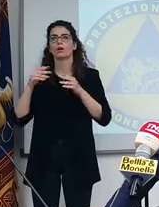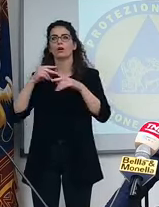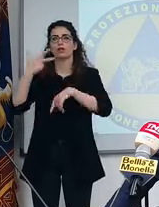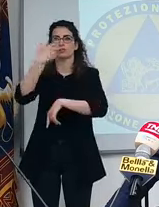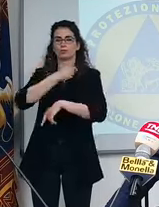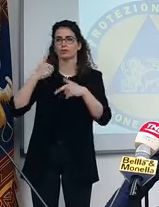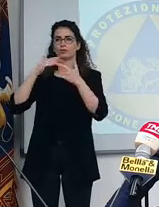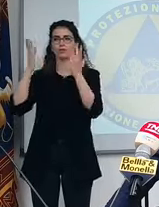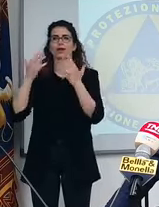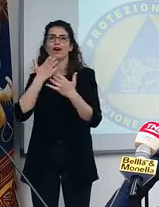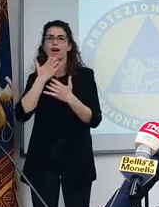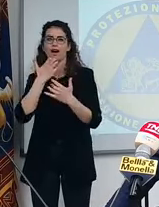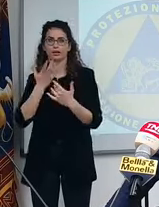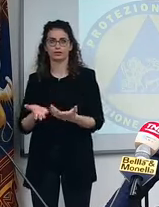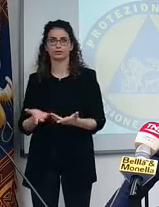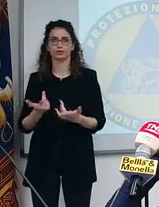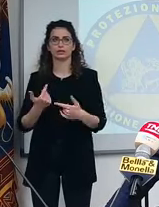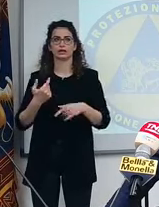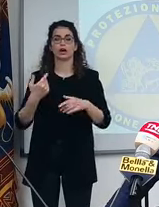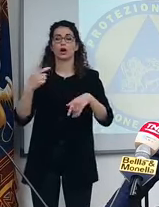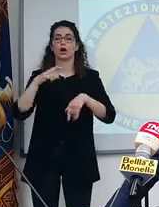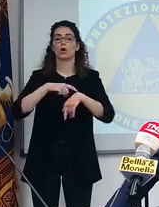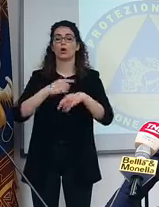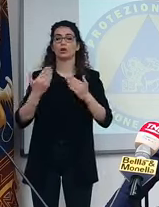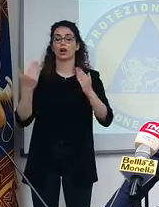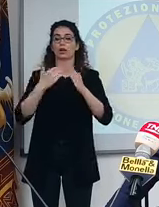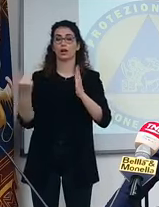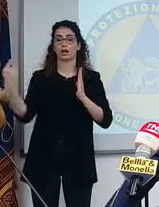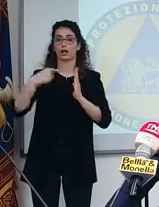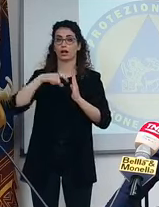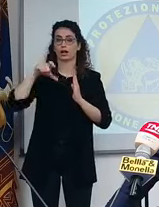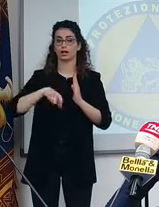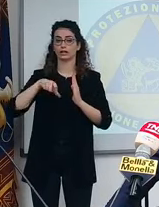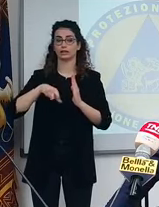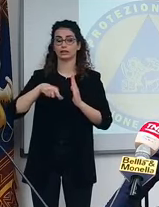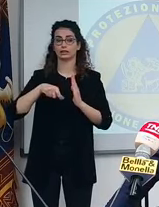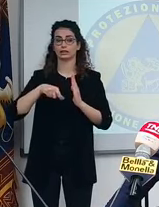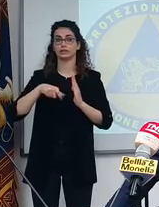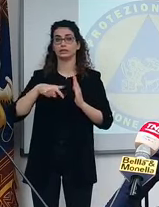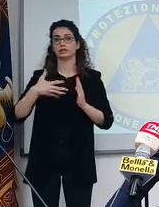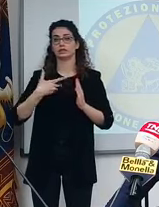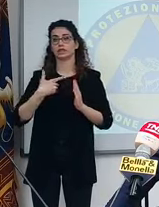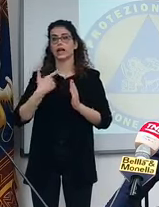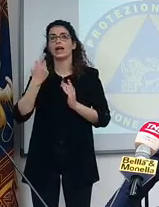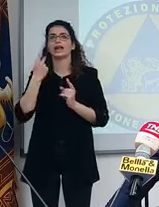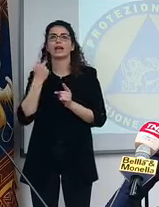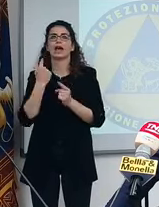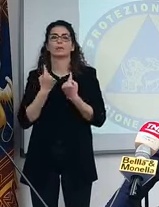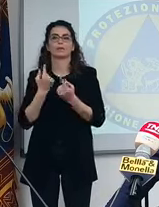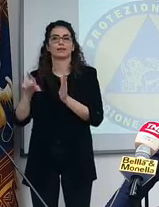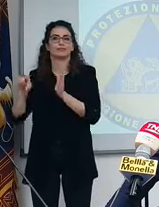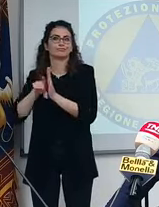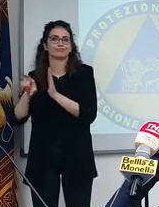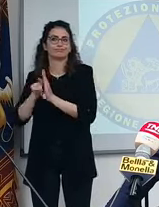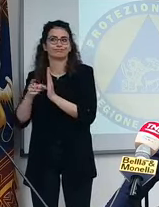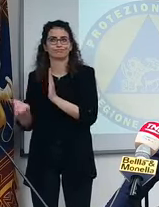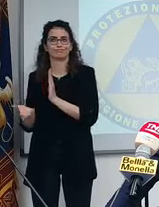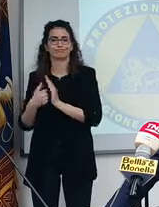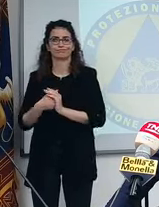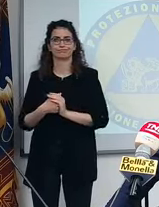vaccinazione. Stato di chiesto, il coprifuoco, guardate, vi dirò quale sarà il coprifuoco quando leggeremo il decreto, perché ad ora non c un decreto.